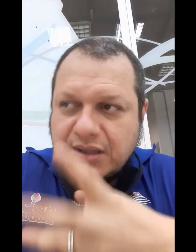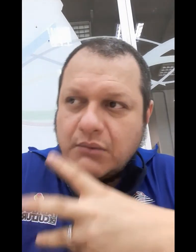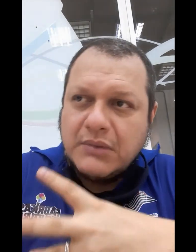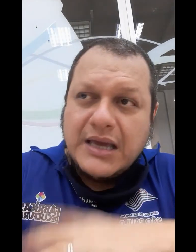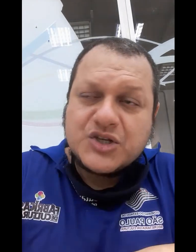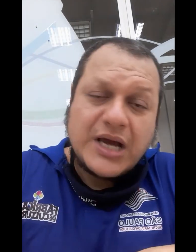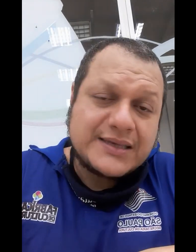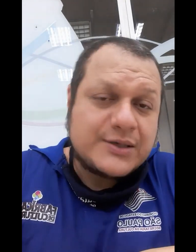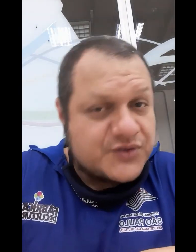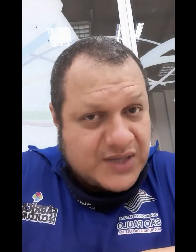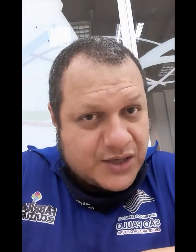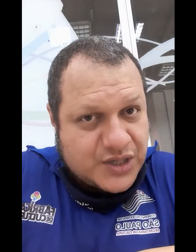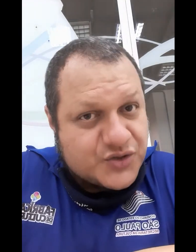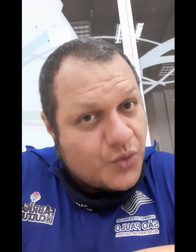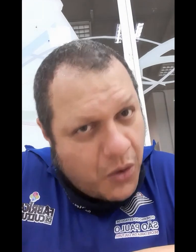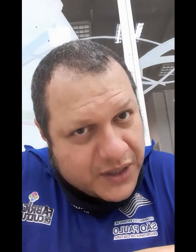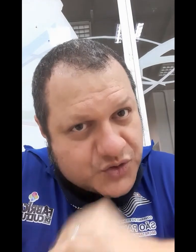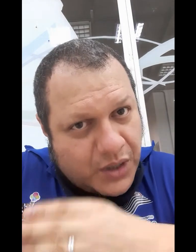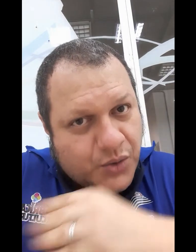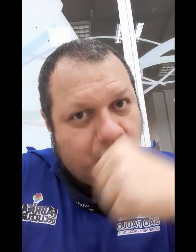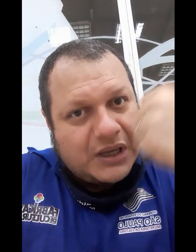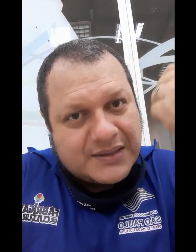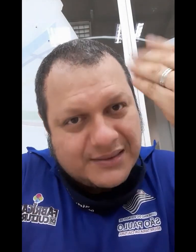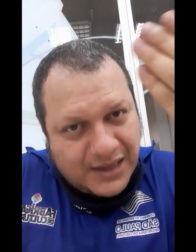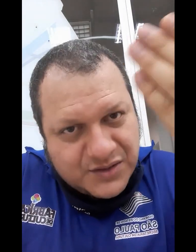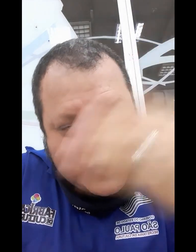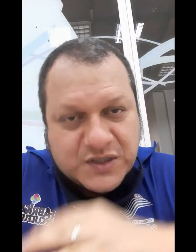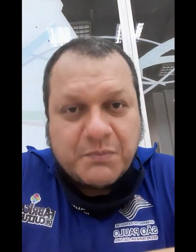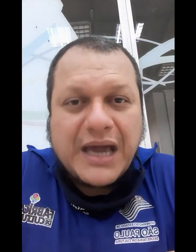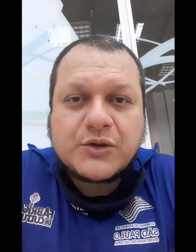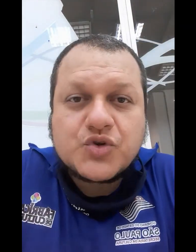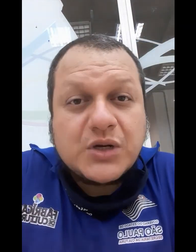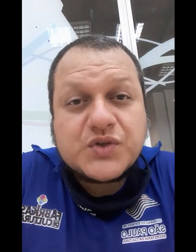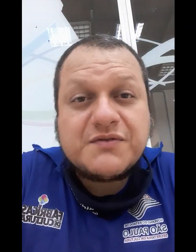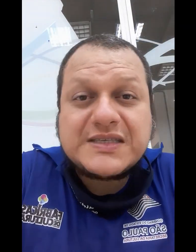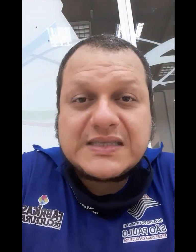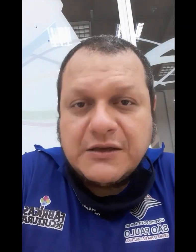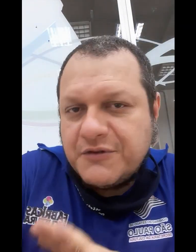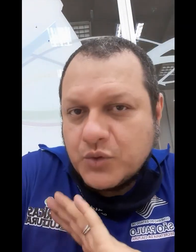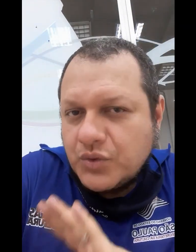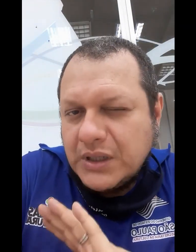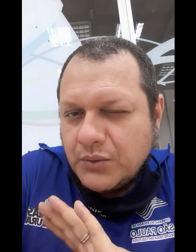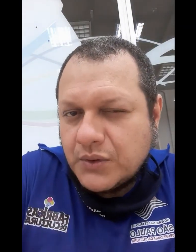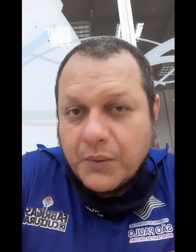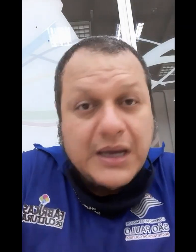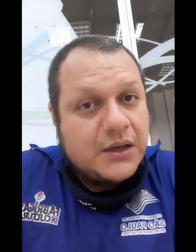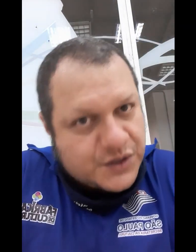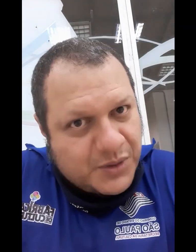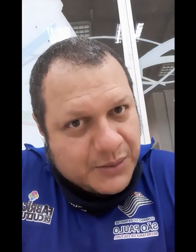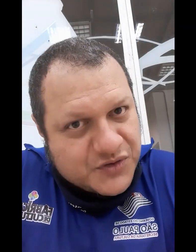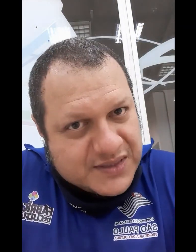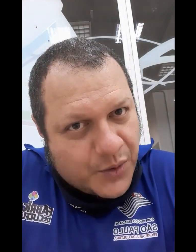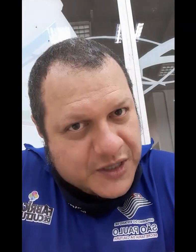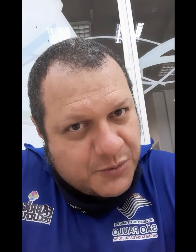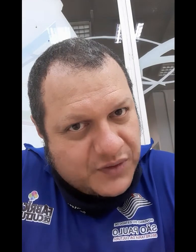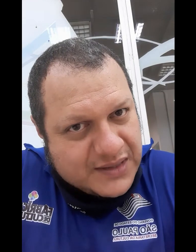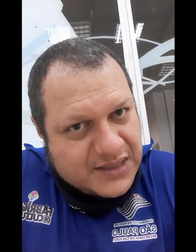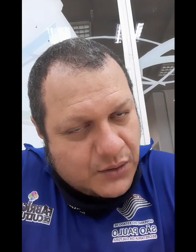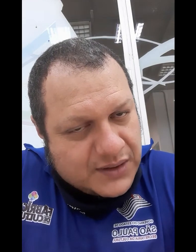Então, já que são sete as cores do arco-íris e deste espectro de luz visível do Newton, nós podemos fazer correspondência a notas